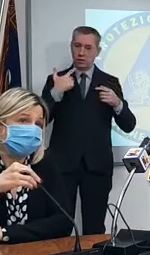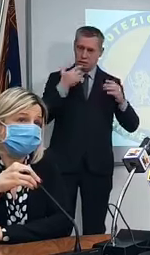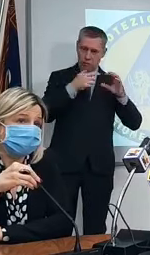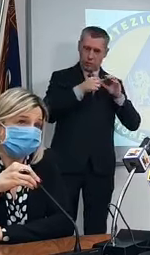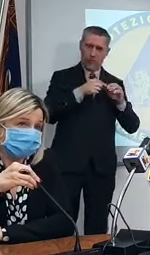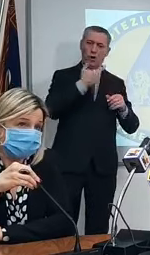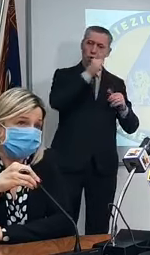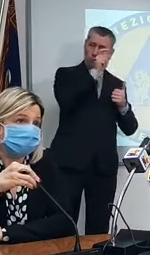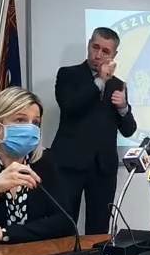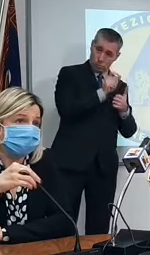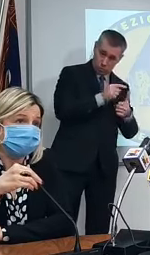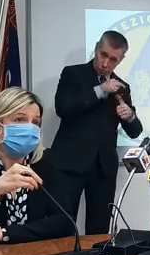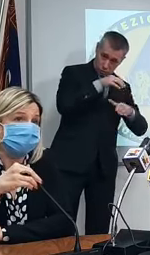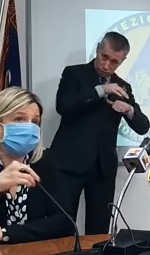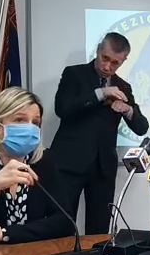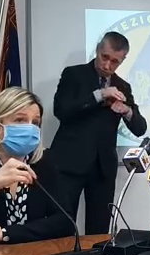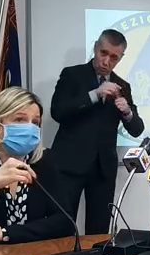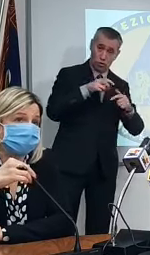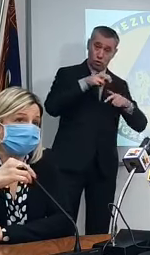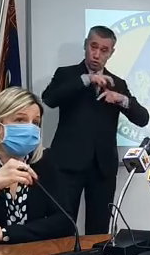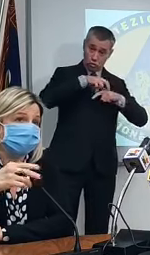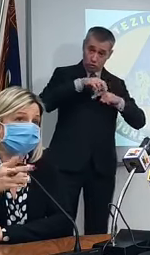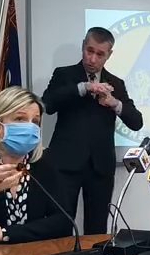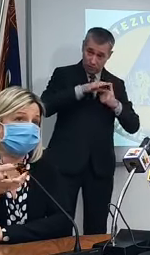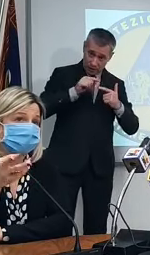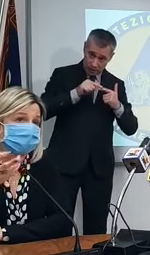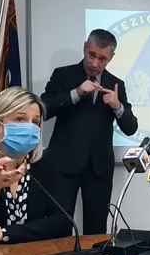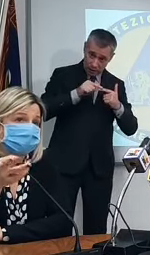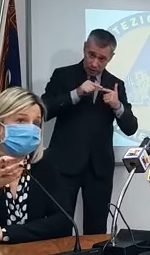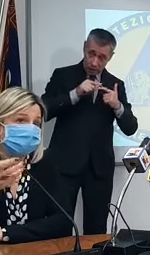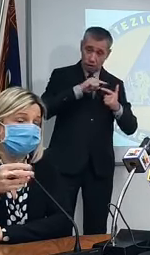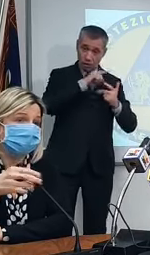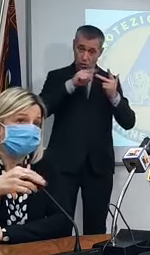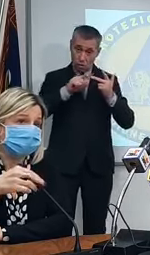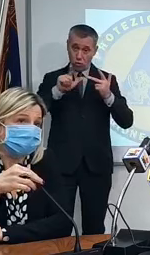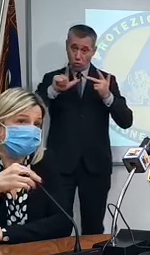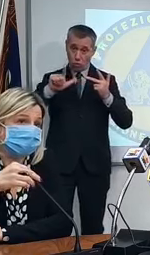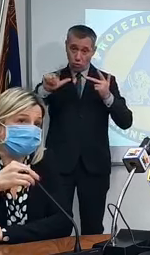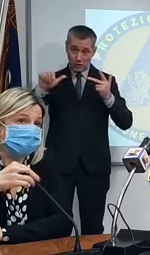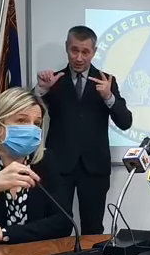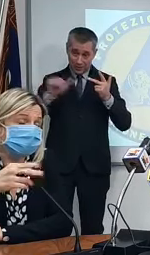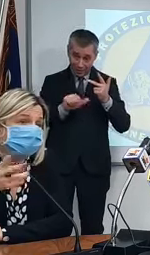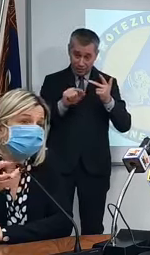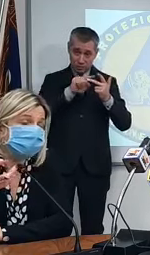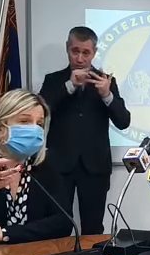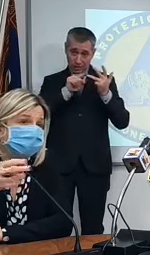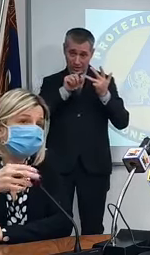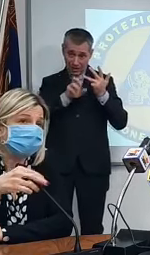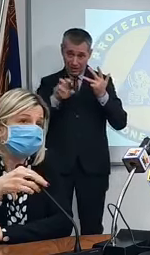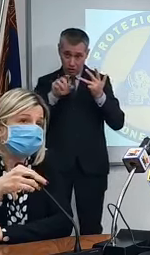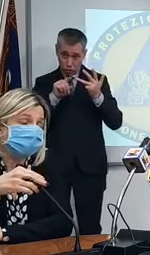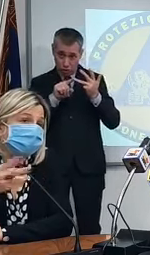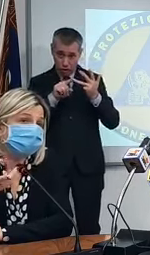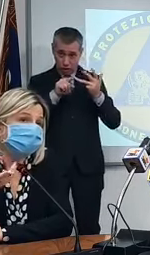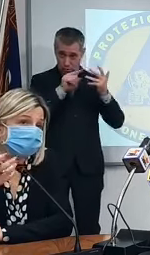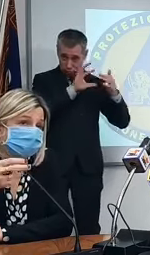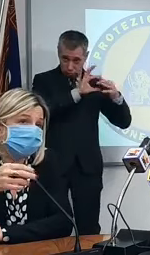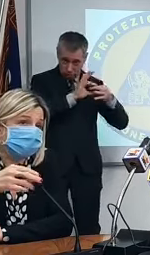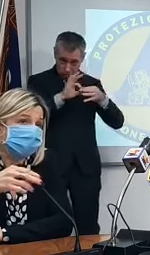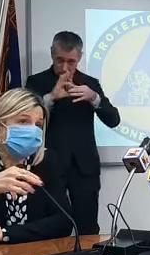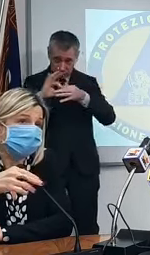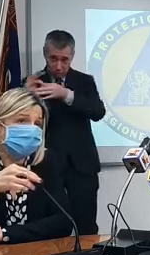paziente medico di medicina generale in croce con l'Ulss con la regione e prenotazione